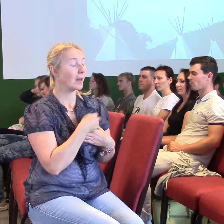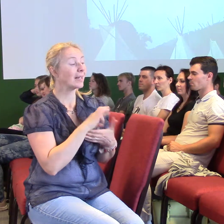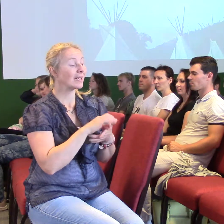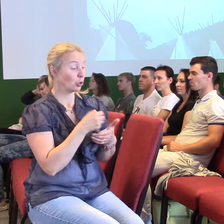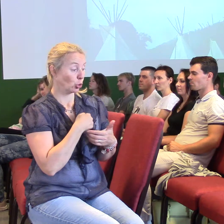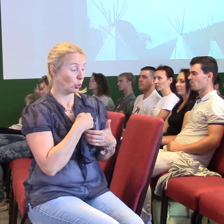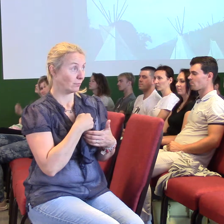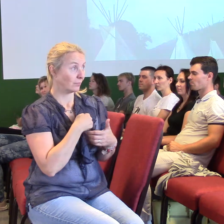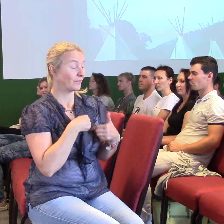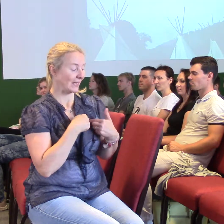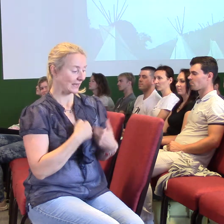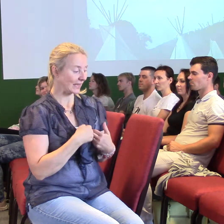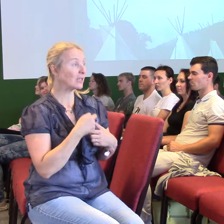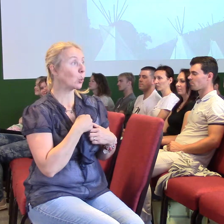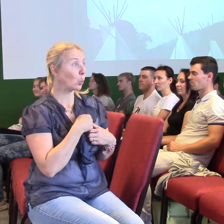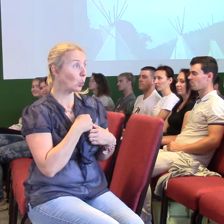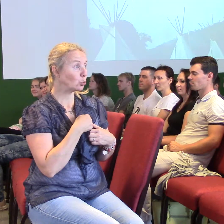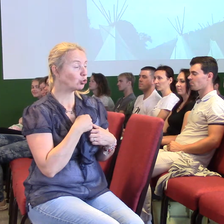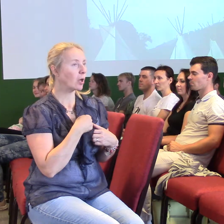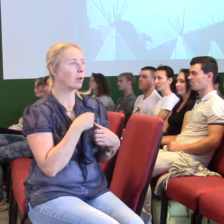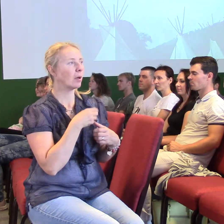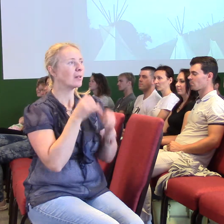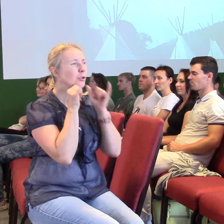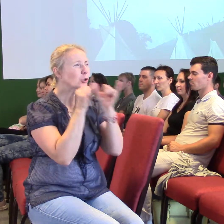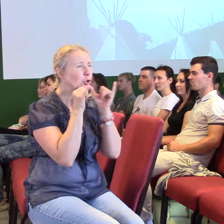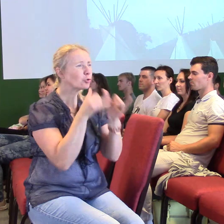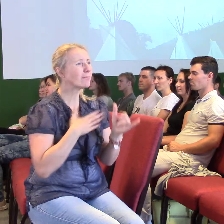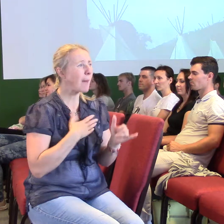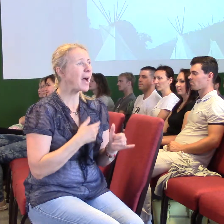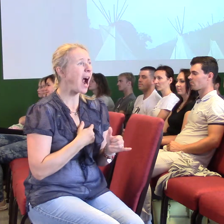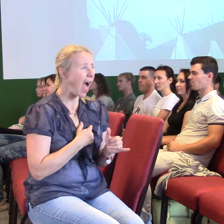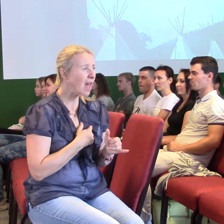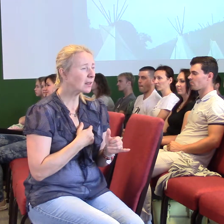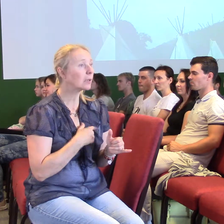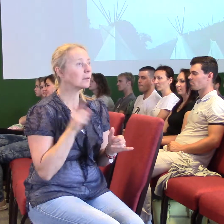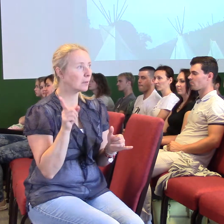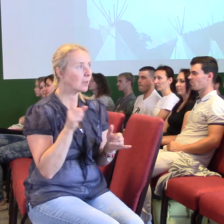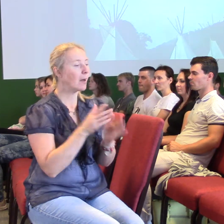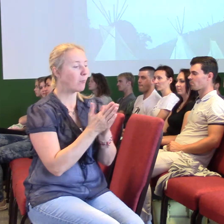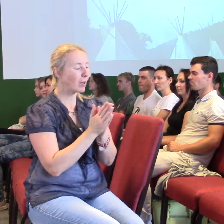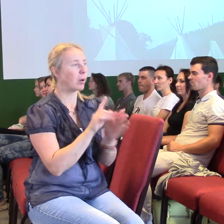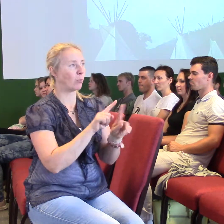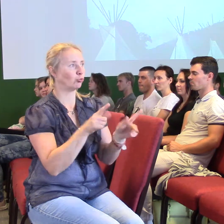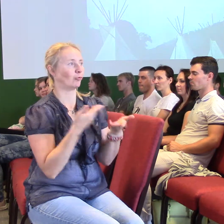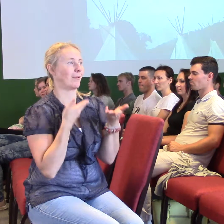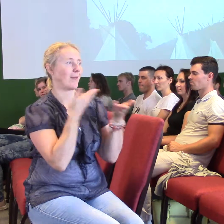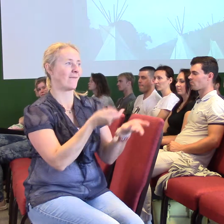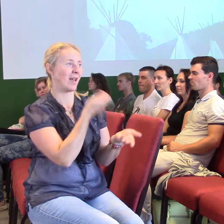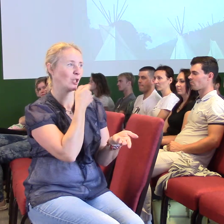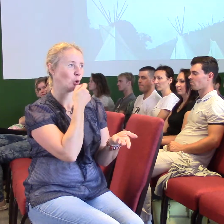srdci a v našem duchu. My jsme byli tak stvoření, že prostě i náš vnitřní člověk potřebuje, nebo je tam prostě